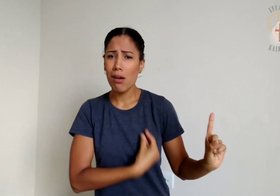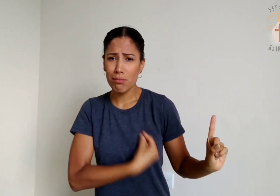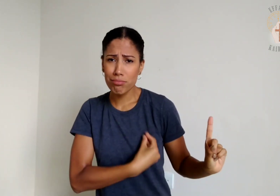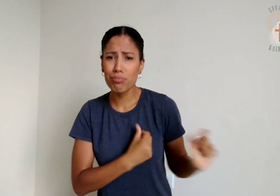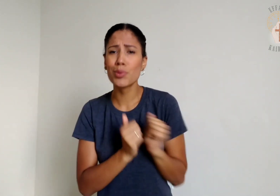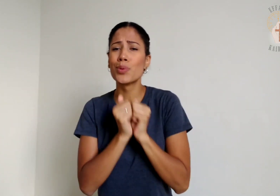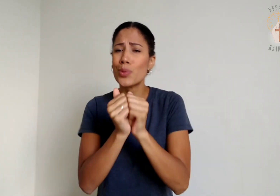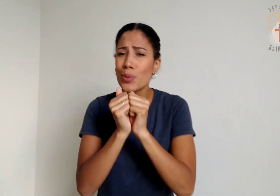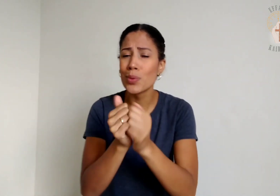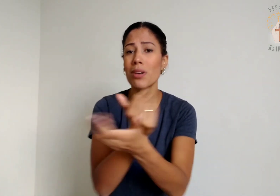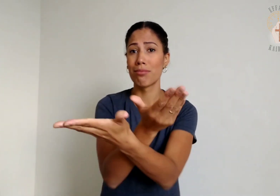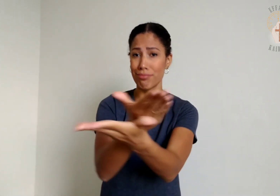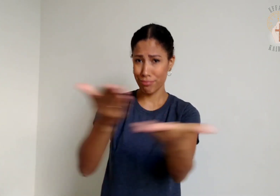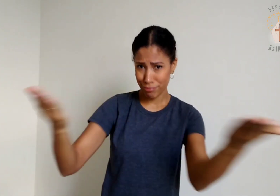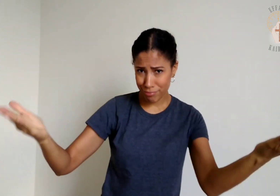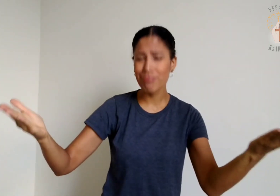junto de vós,